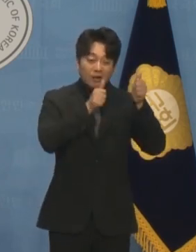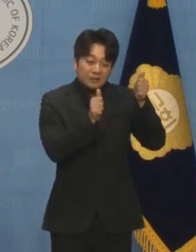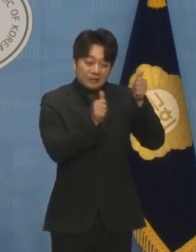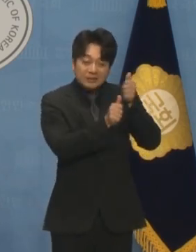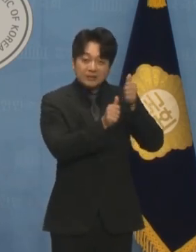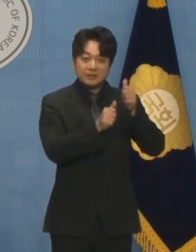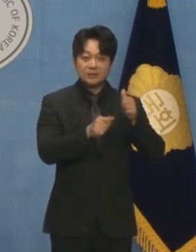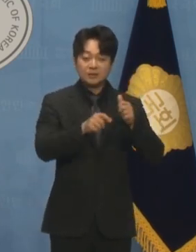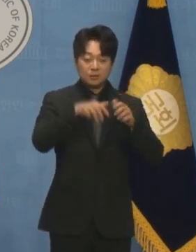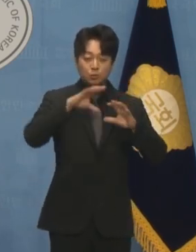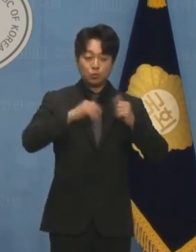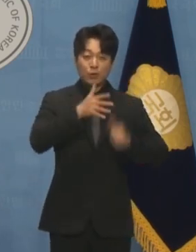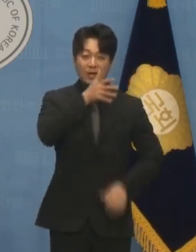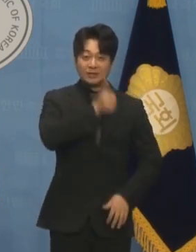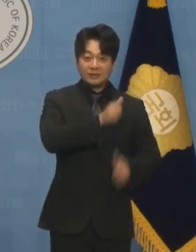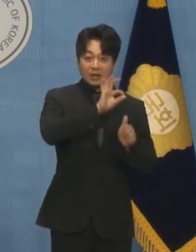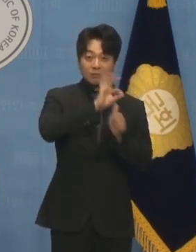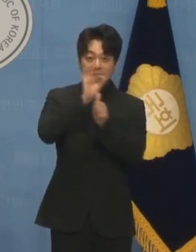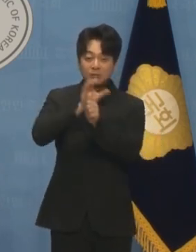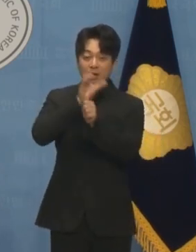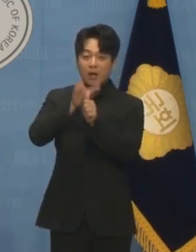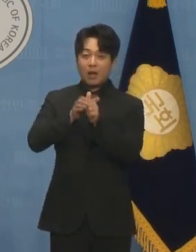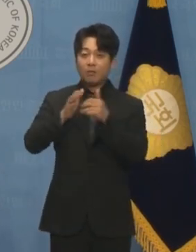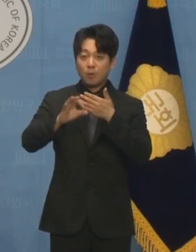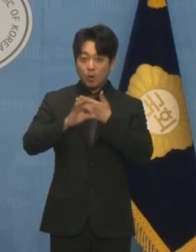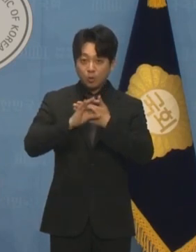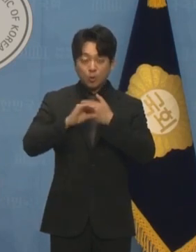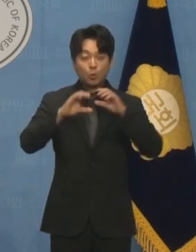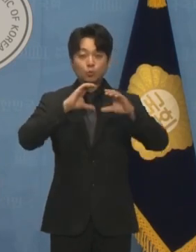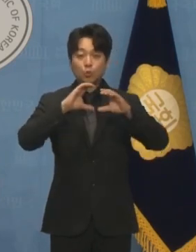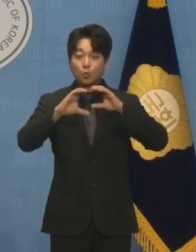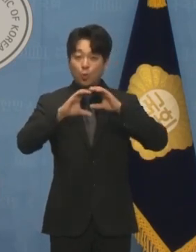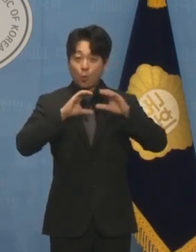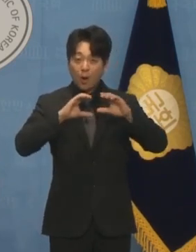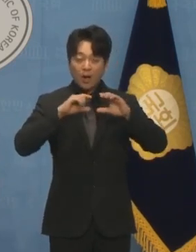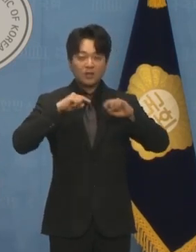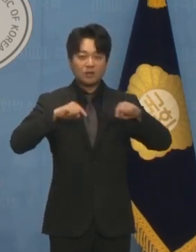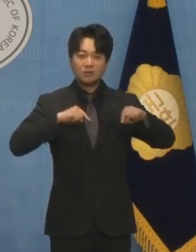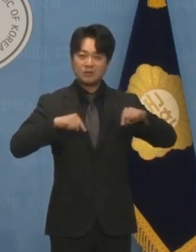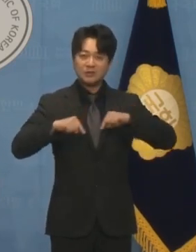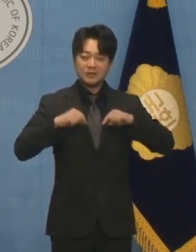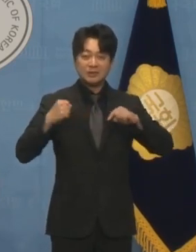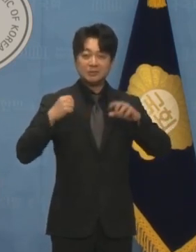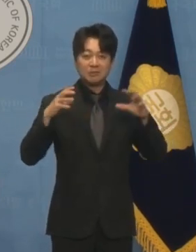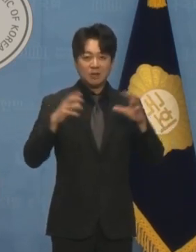주문하신 협치와 소통은 요원한 일이 될 것입니다.